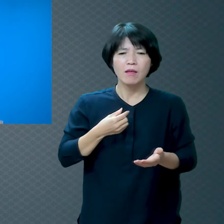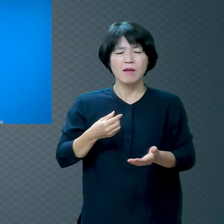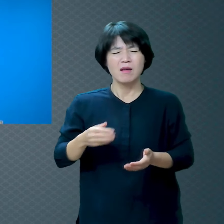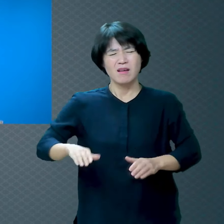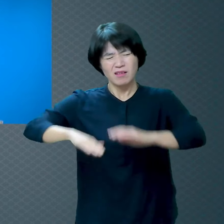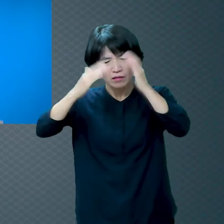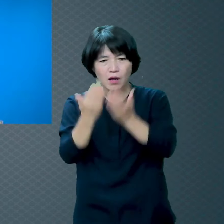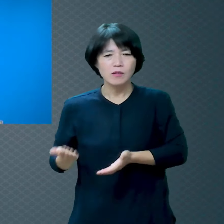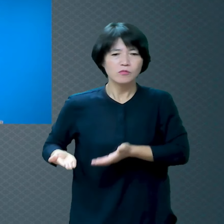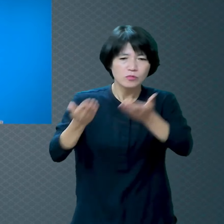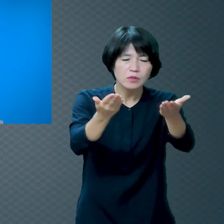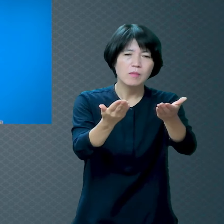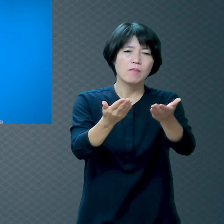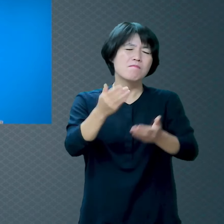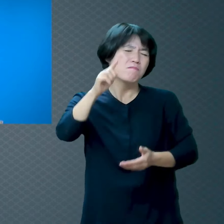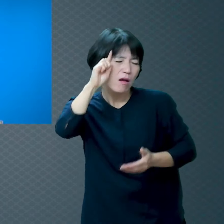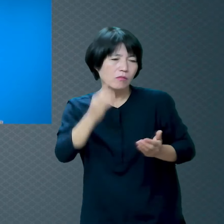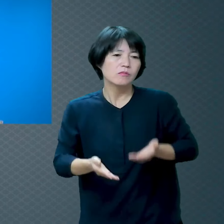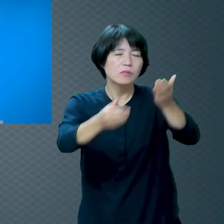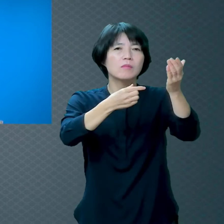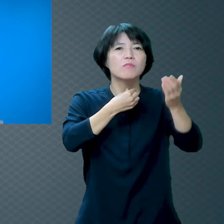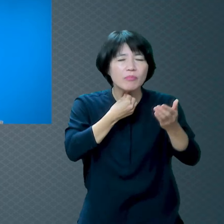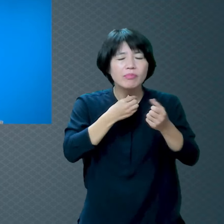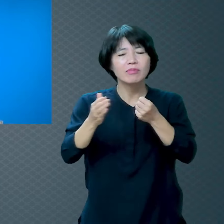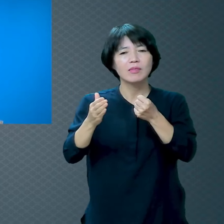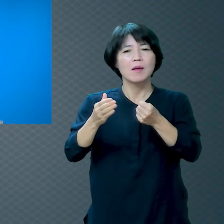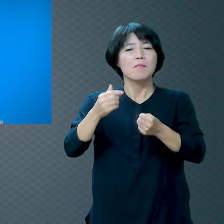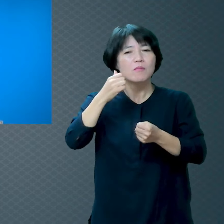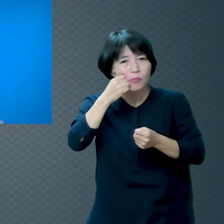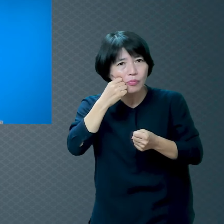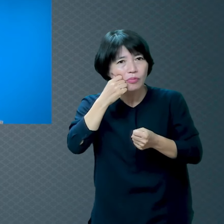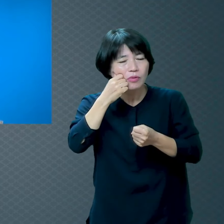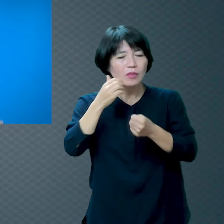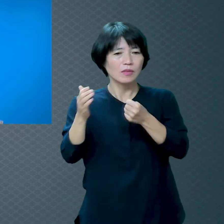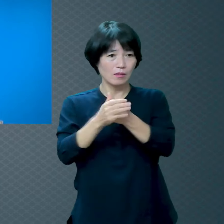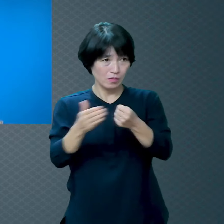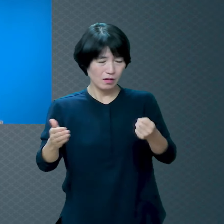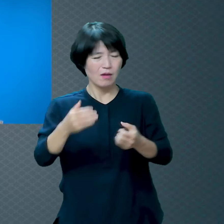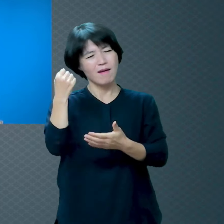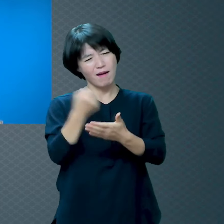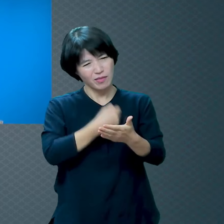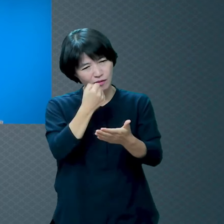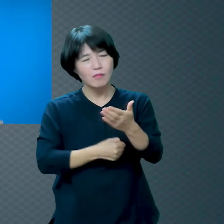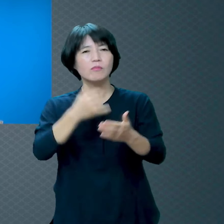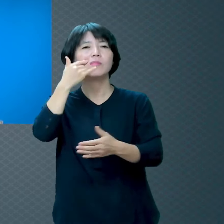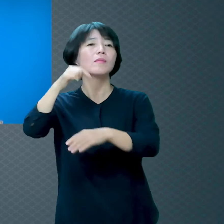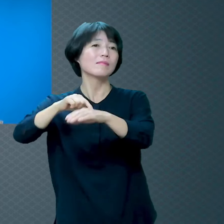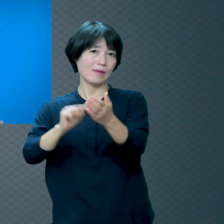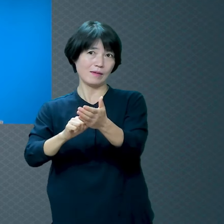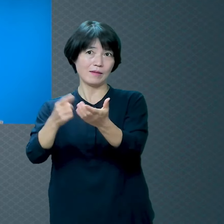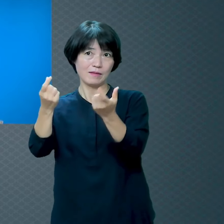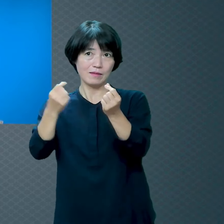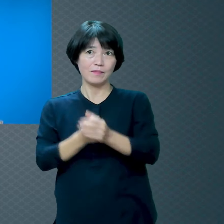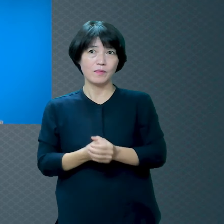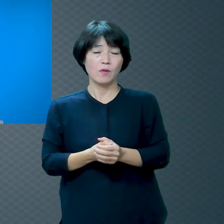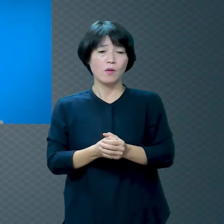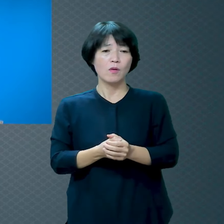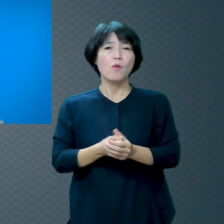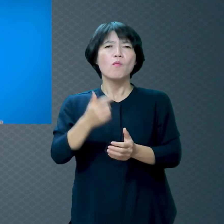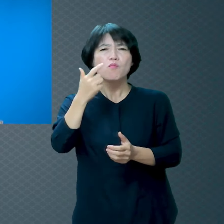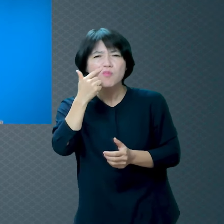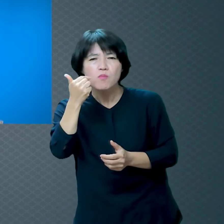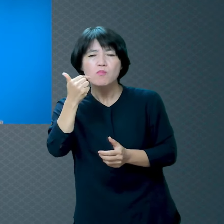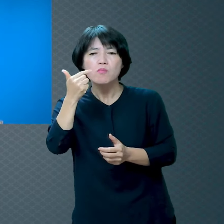미안한 것이 부모의 마음이죠 그런데 자녀의 마음은 좀 다를 수 있어요